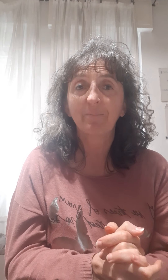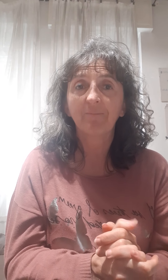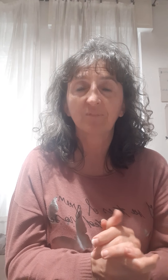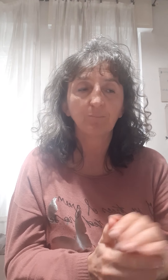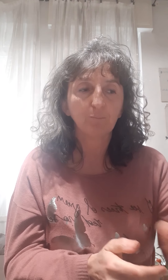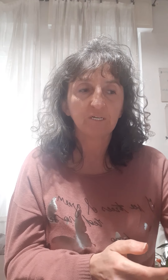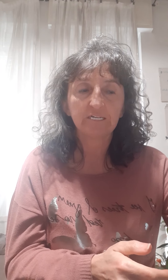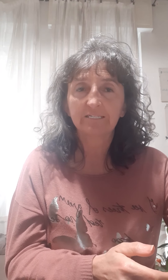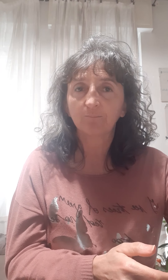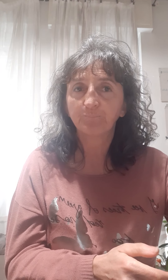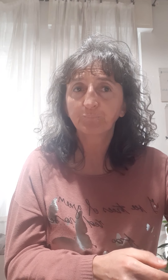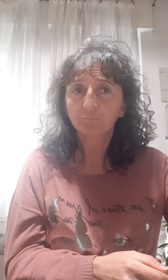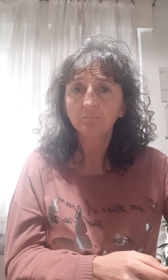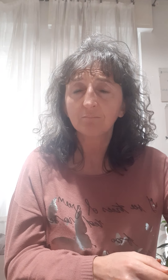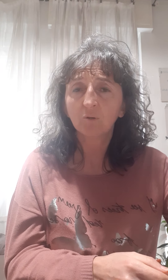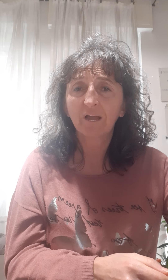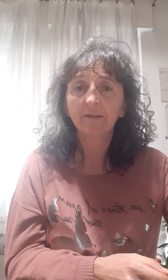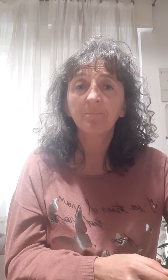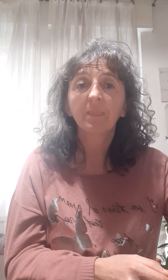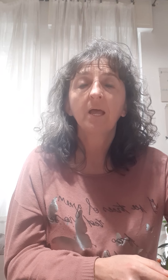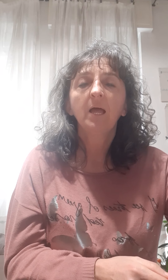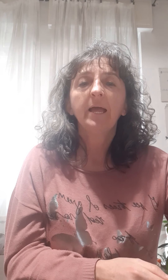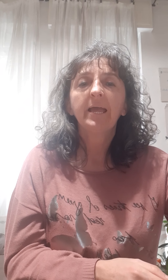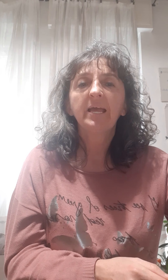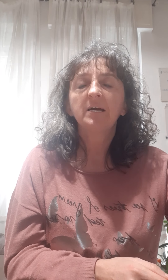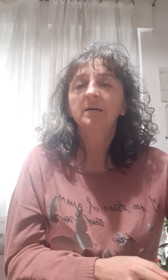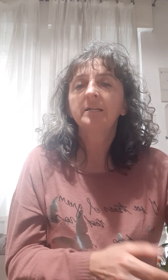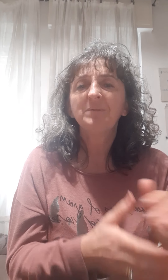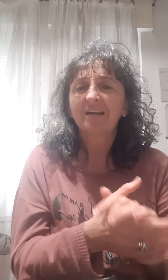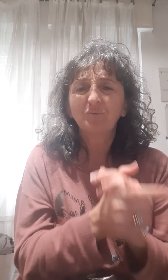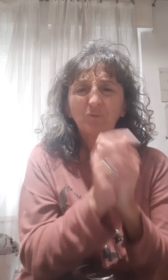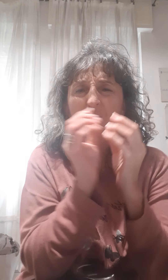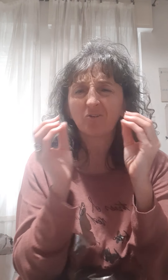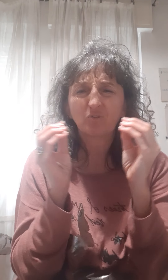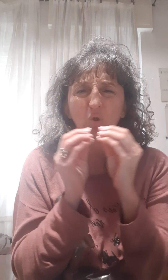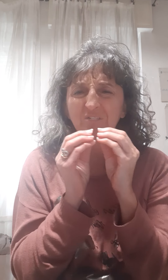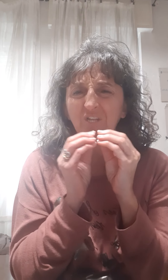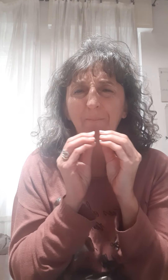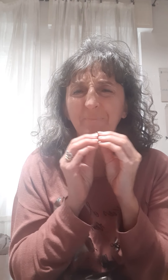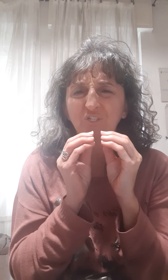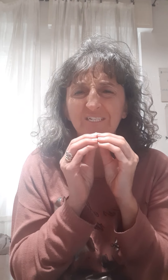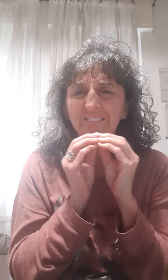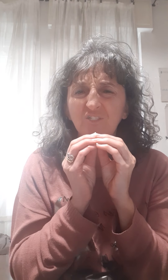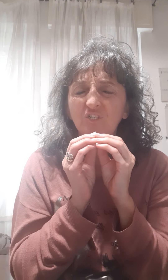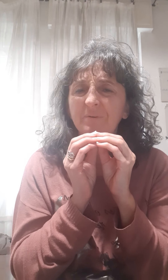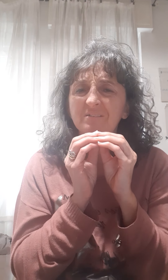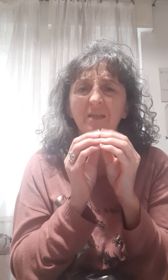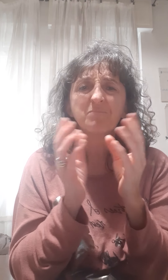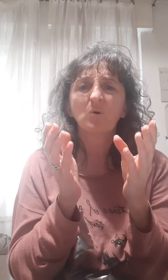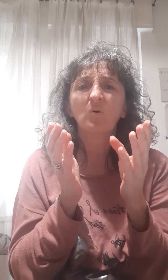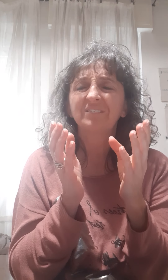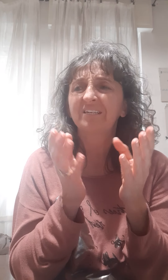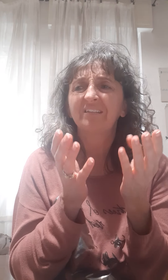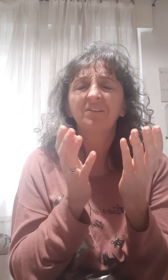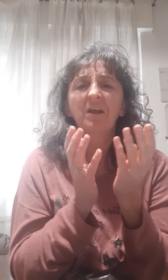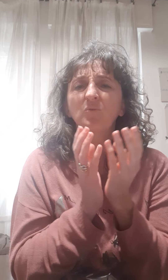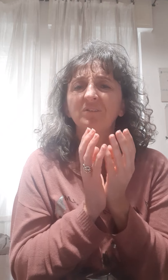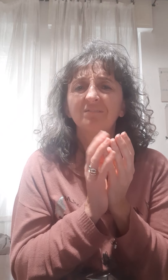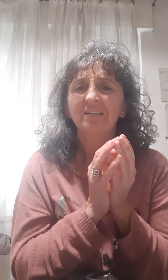menta piperita, ok? E eliminare tutte quelle cose appiccicaticce, per esempio se rientriamo in